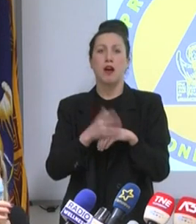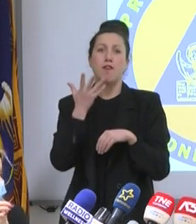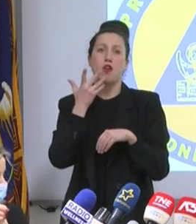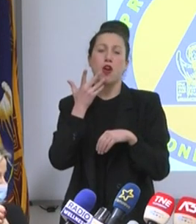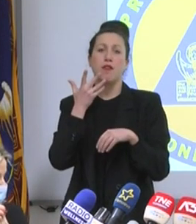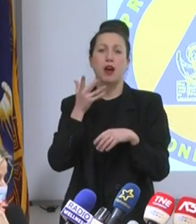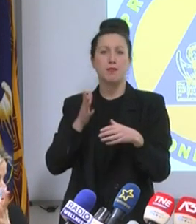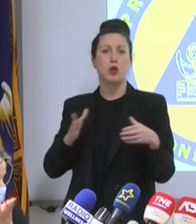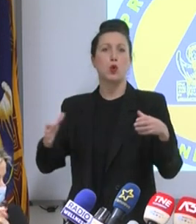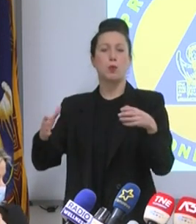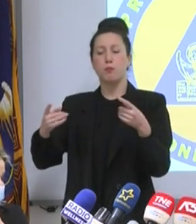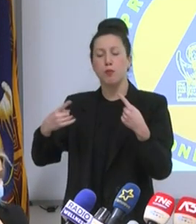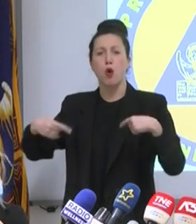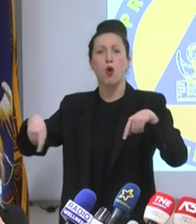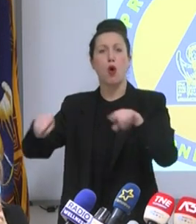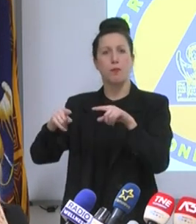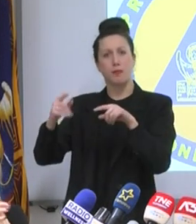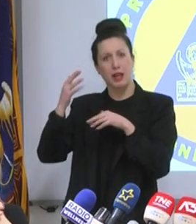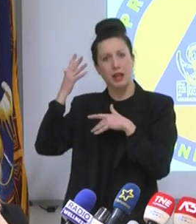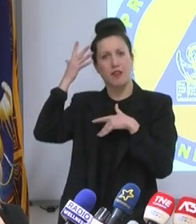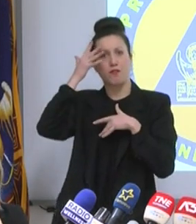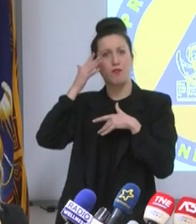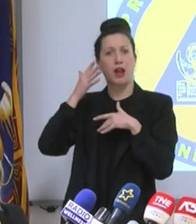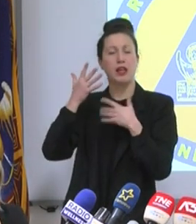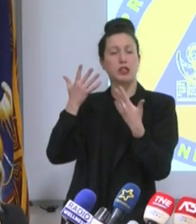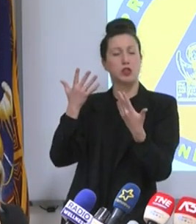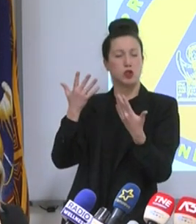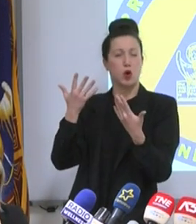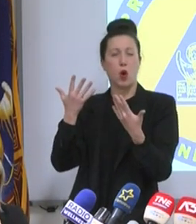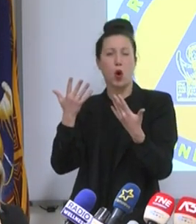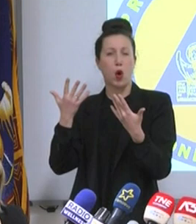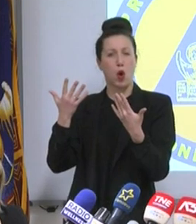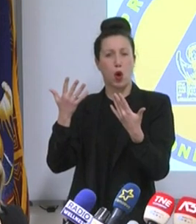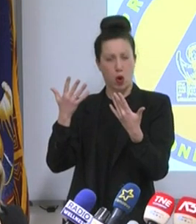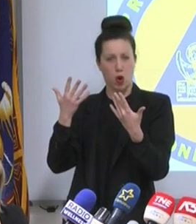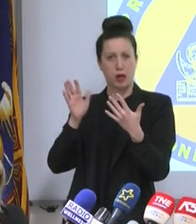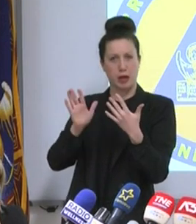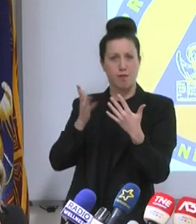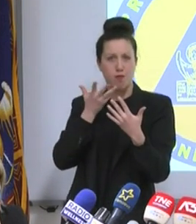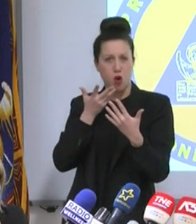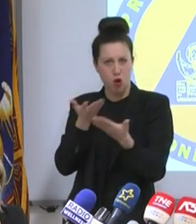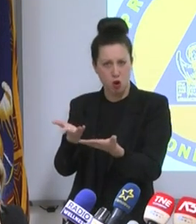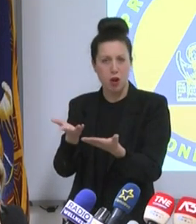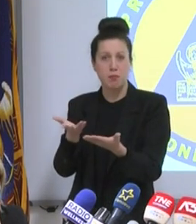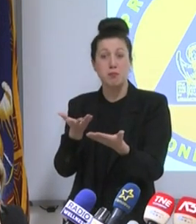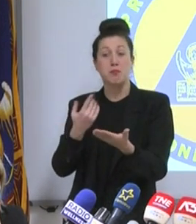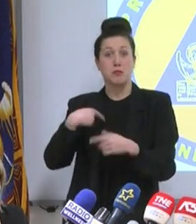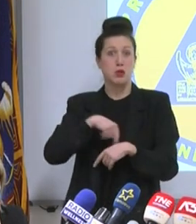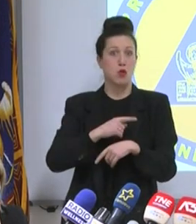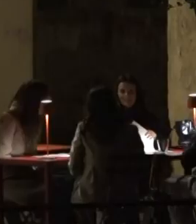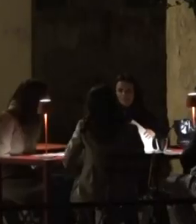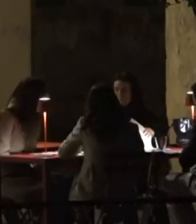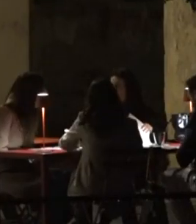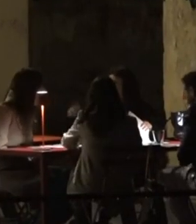interno. Noi non escludiamo di farne una anche nelle prossime ore, ovviamente rispettosi del fatto che siamo